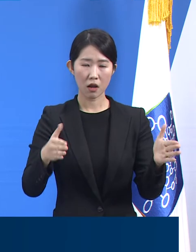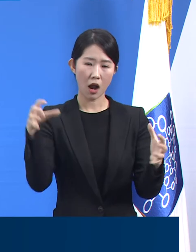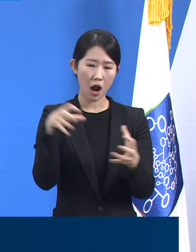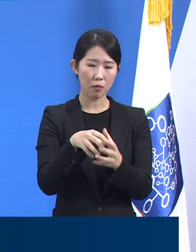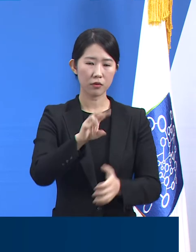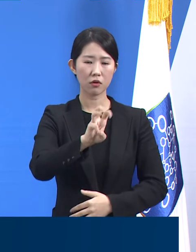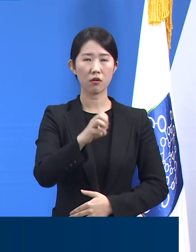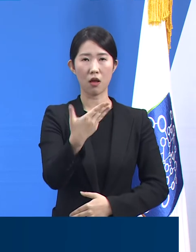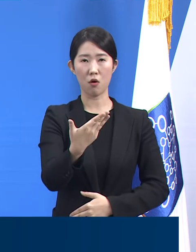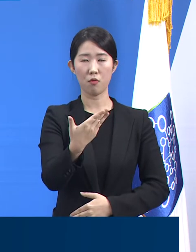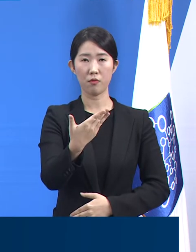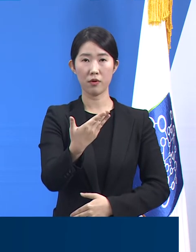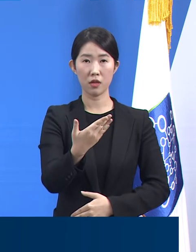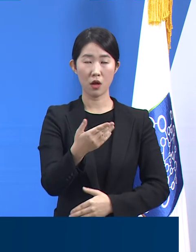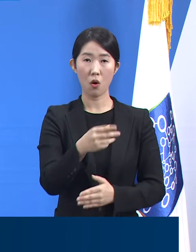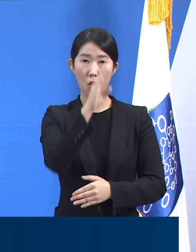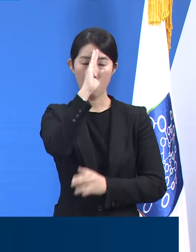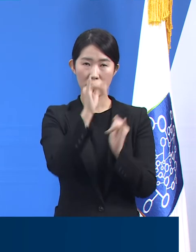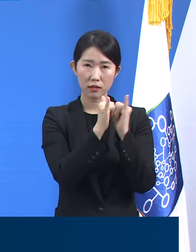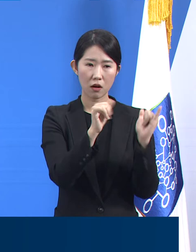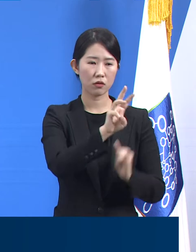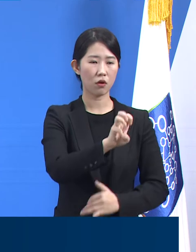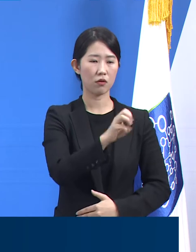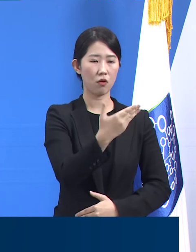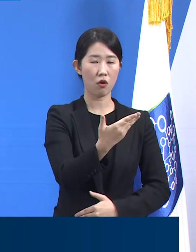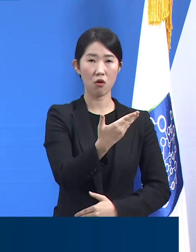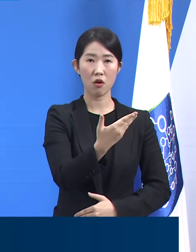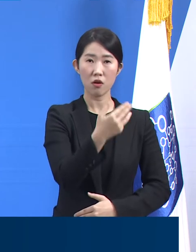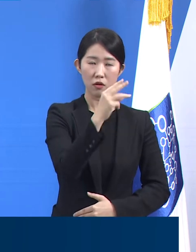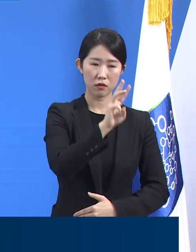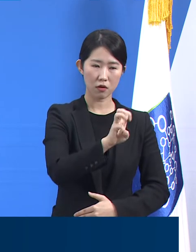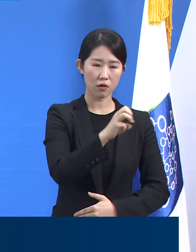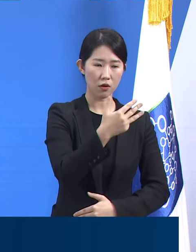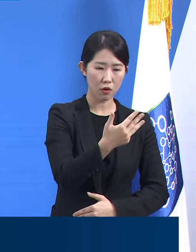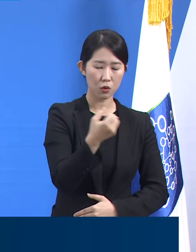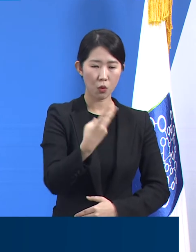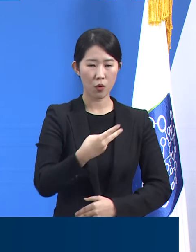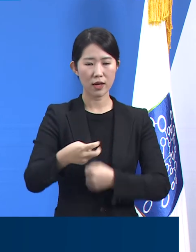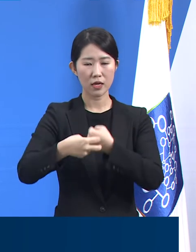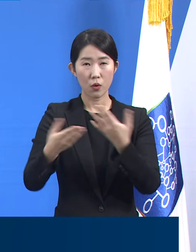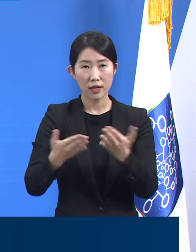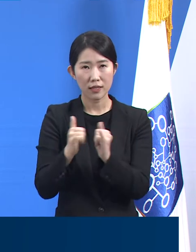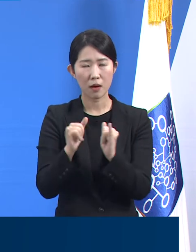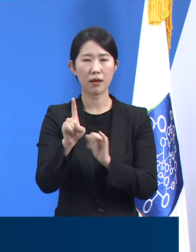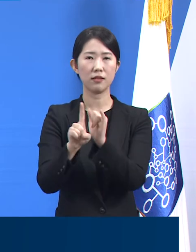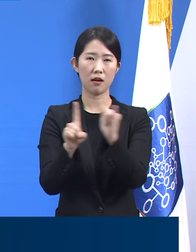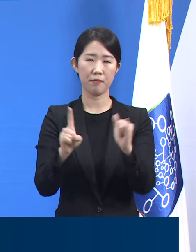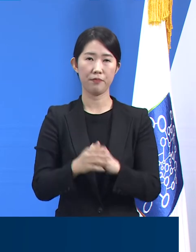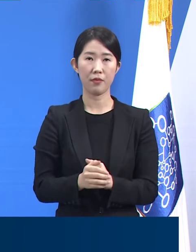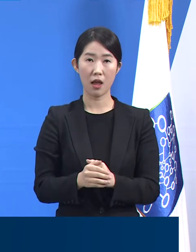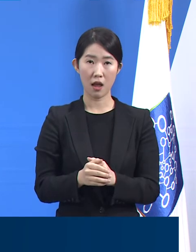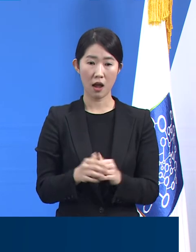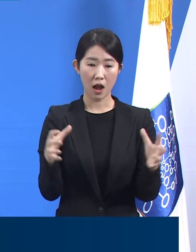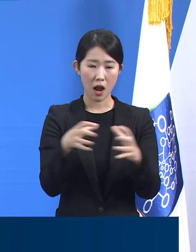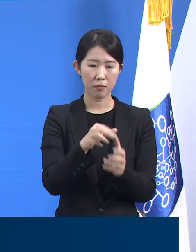환자가 38명, 의료진이 1명입니다. 확진자 39명은 신속하게